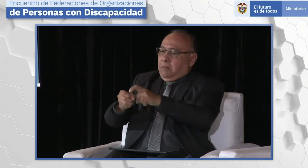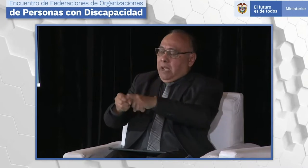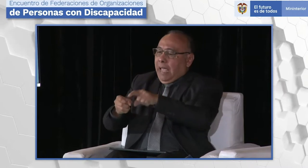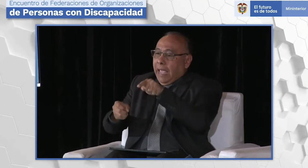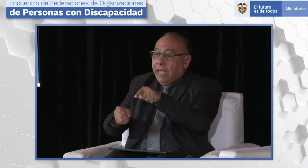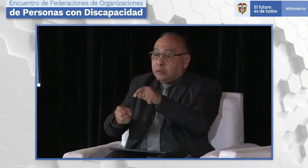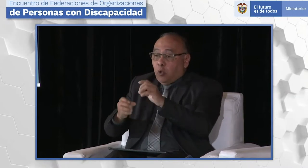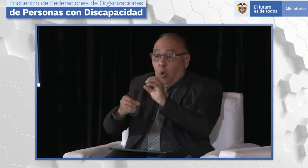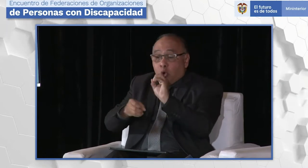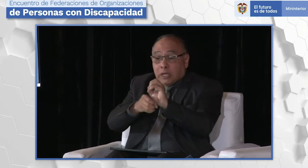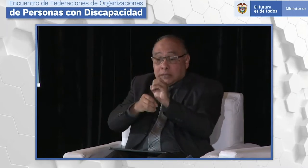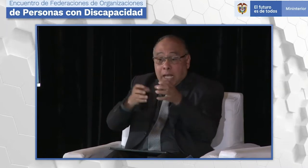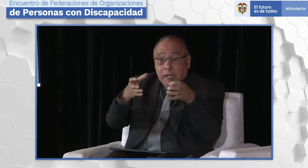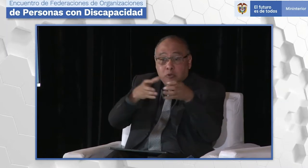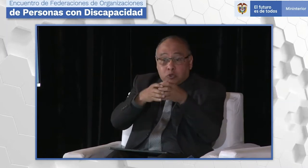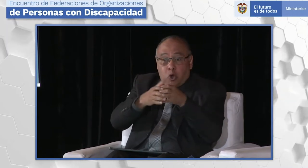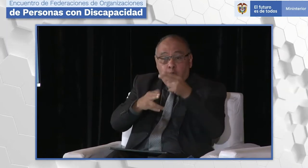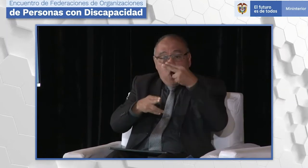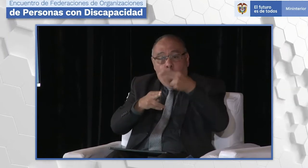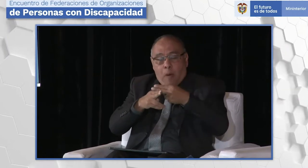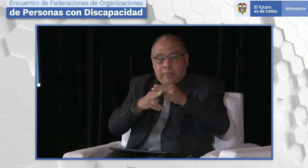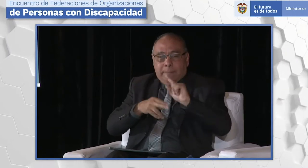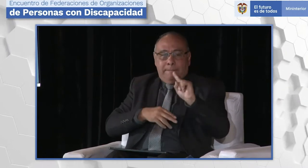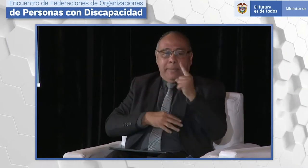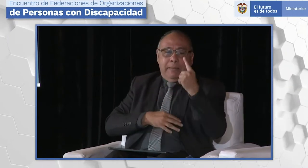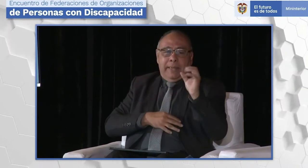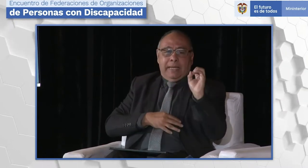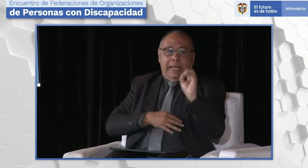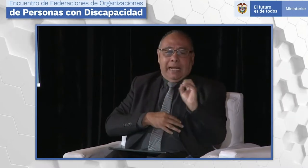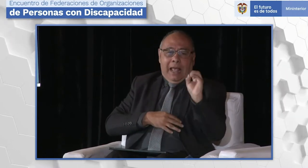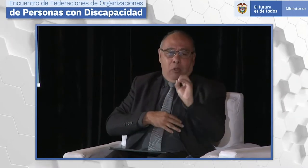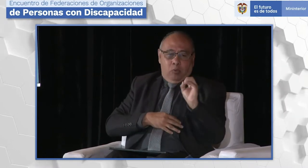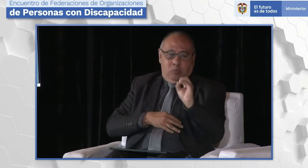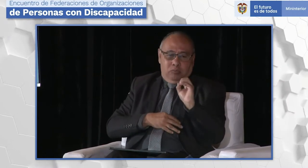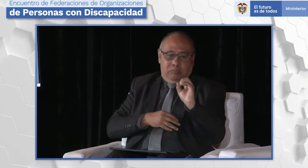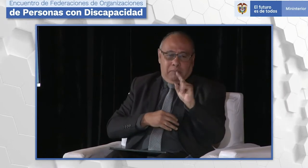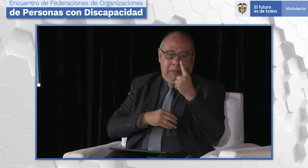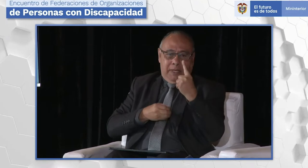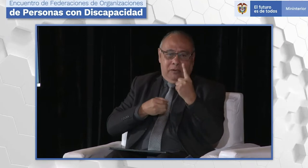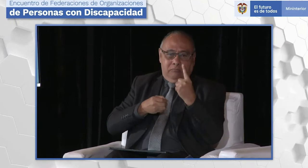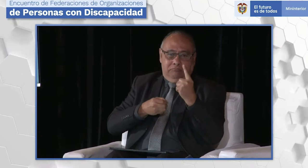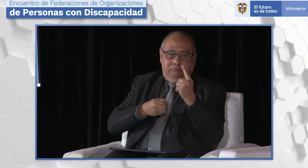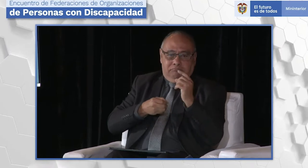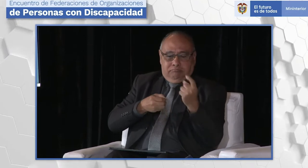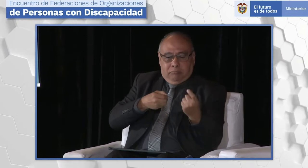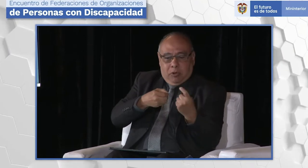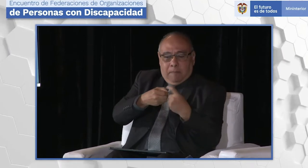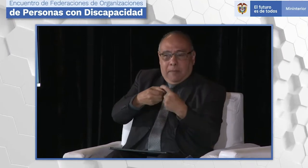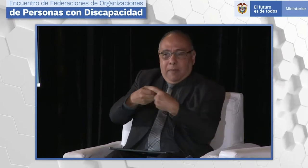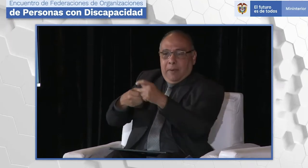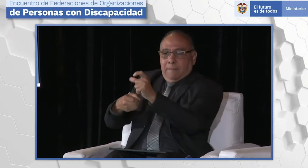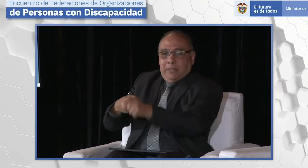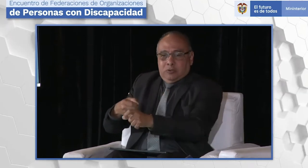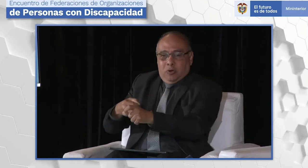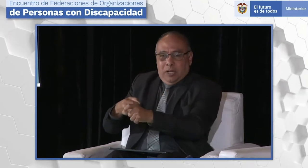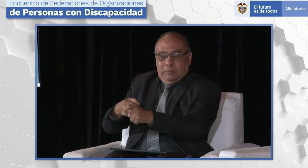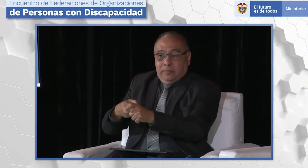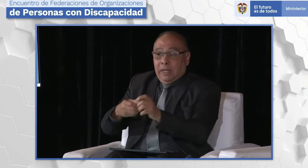miembros que son ciudadanos naturales que se organizan allí dentro de una asociación. Esto quiere decir que son de